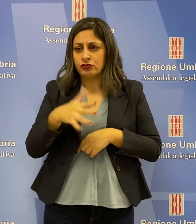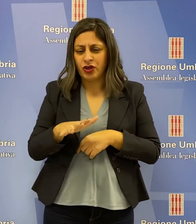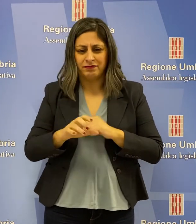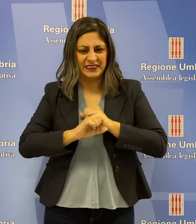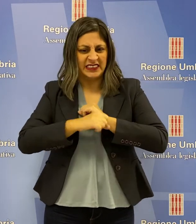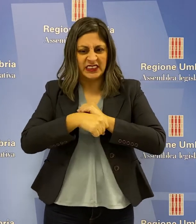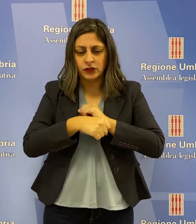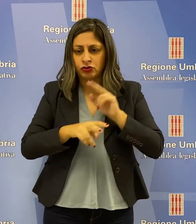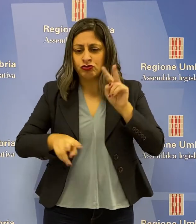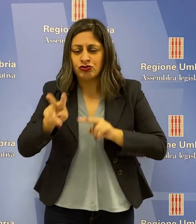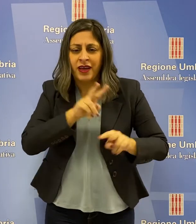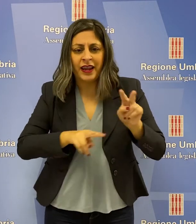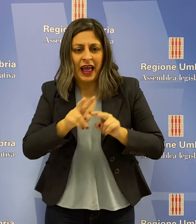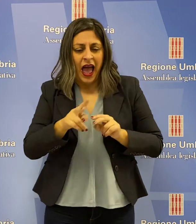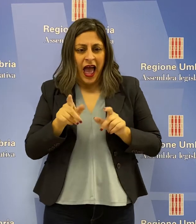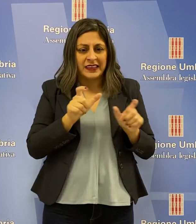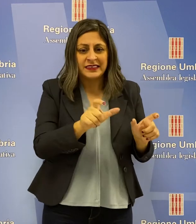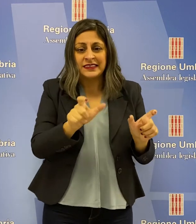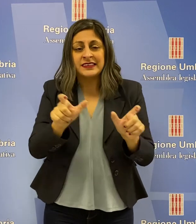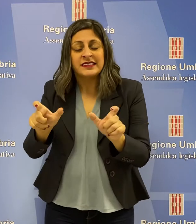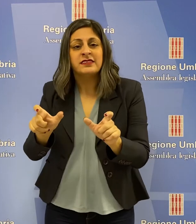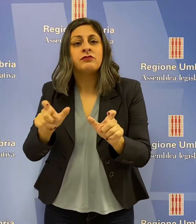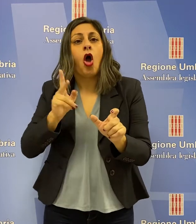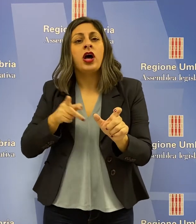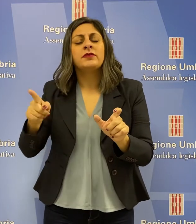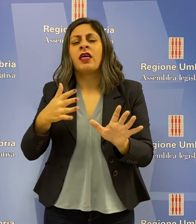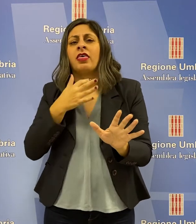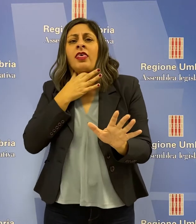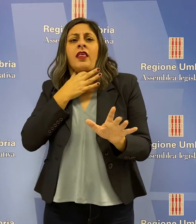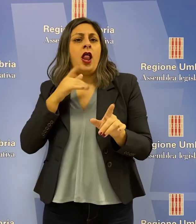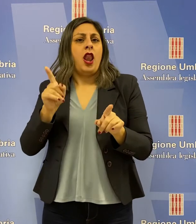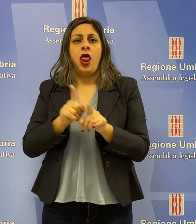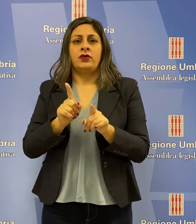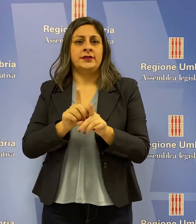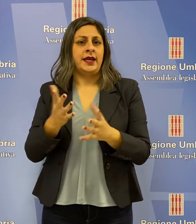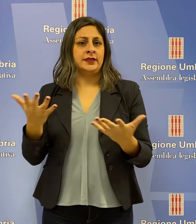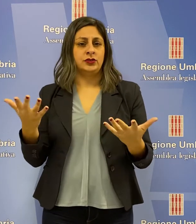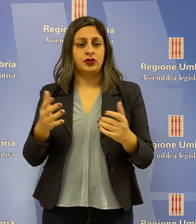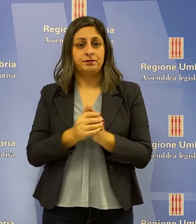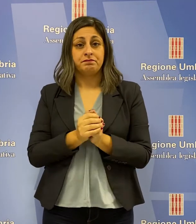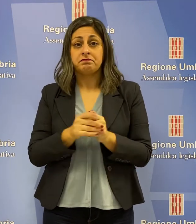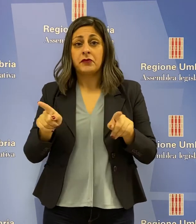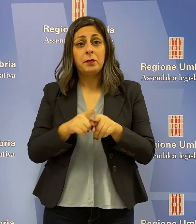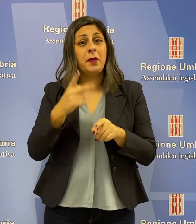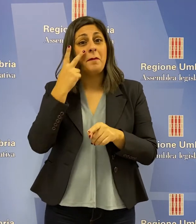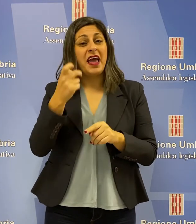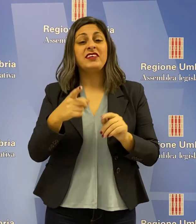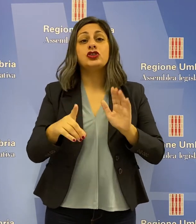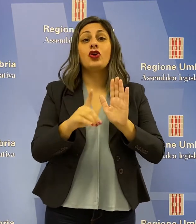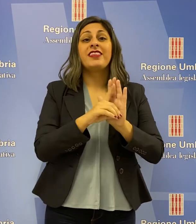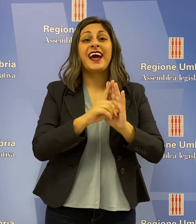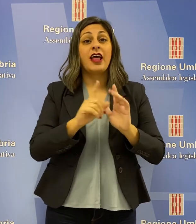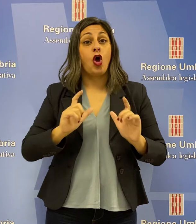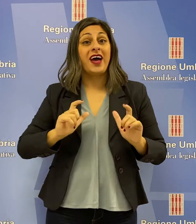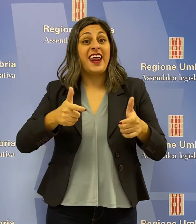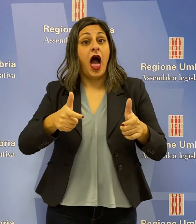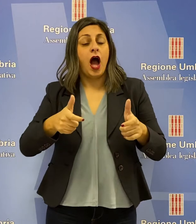delle più severe – non riescono a rallentare la pressione sugli ospedali. Come previsto dal decreto rilancio, ha detto la Presidente Tesei, abbiamo